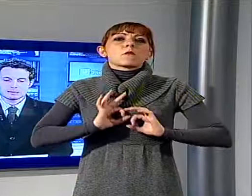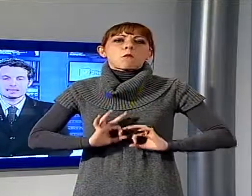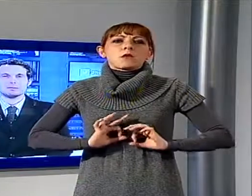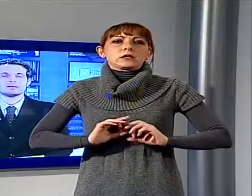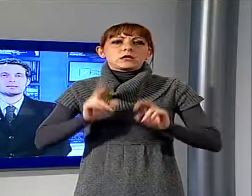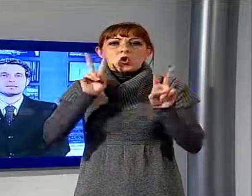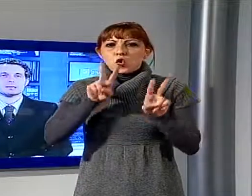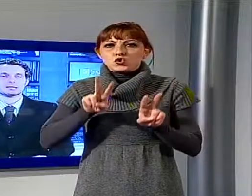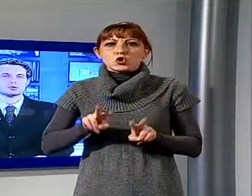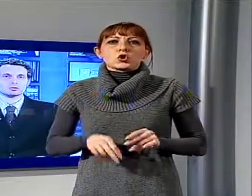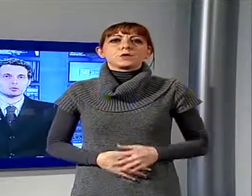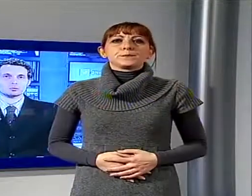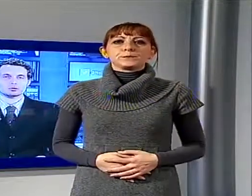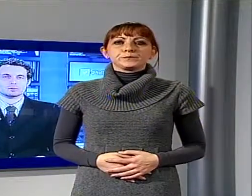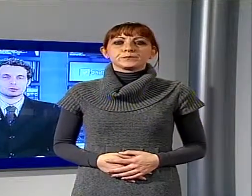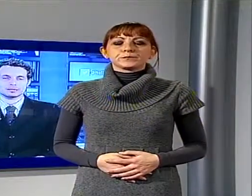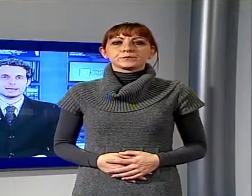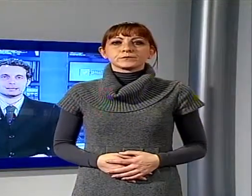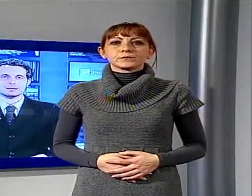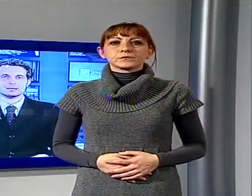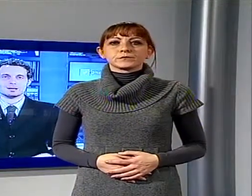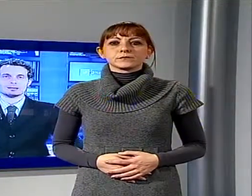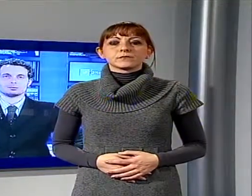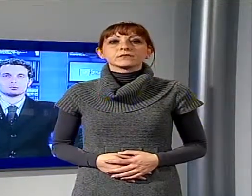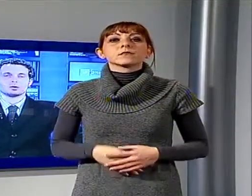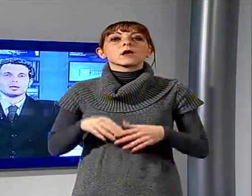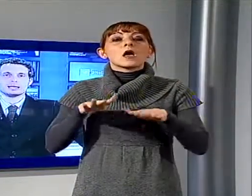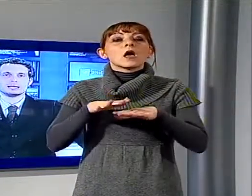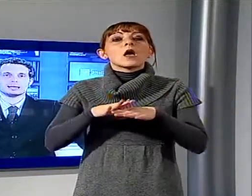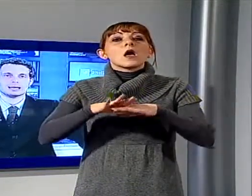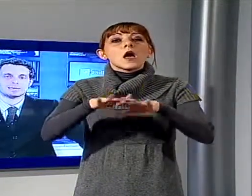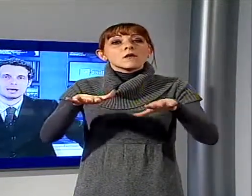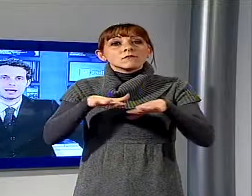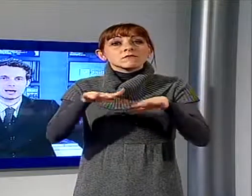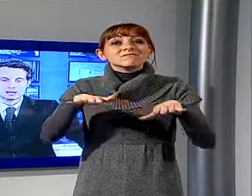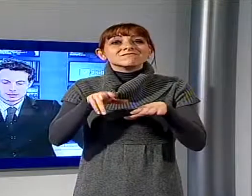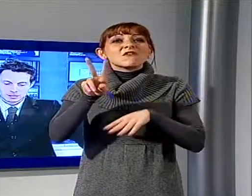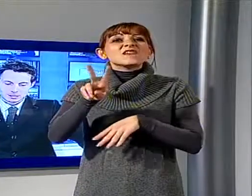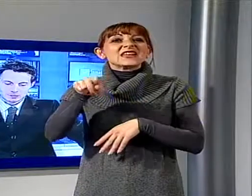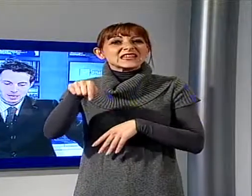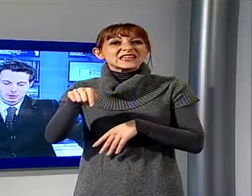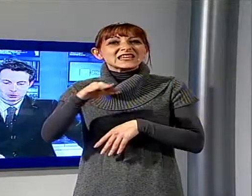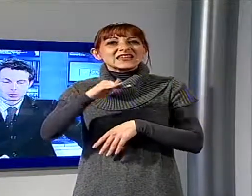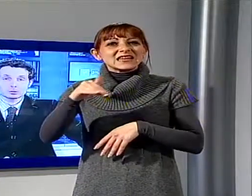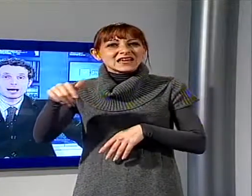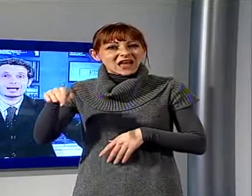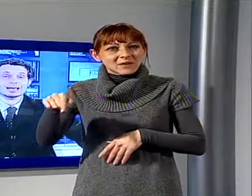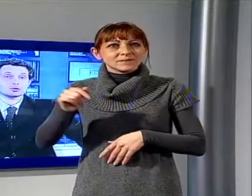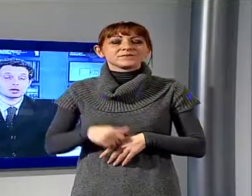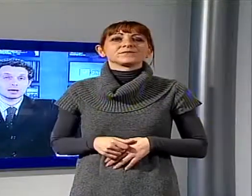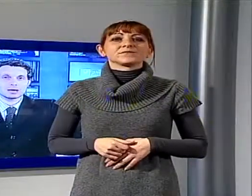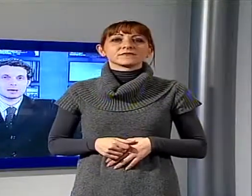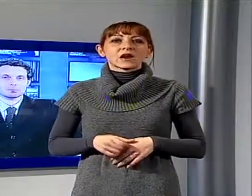Rimaniamo in Versiglia perché c'è un annuncio importante che riguarda il futuro del carnevale di Biereggio, una